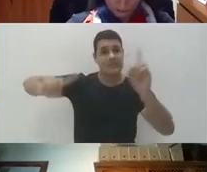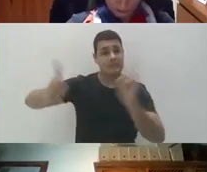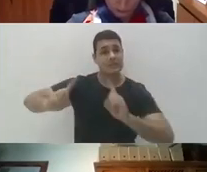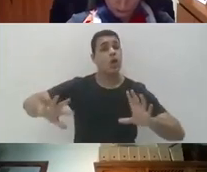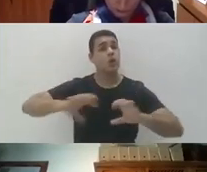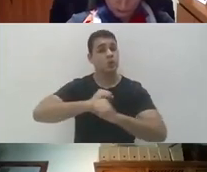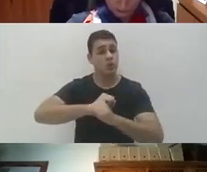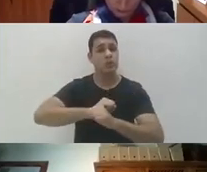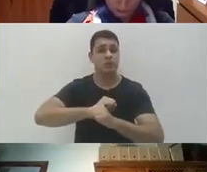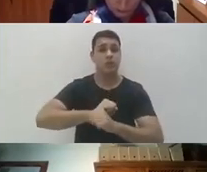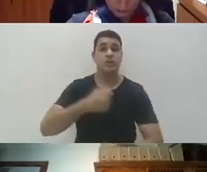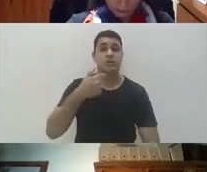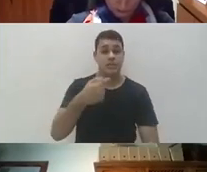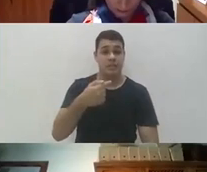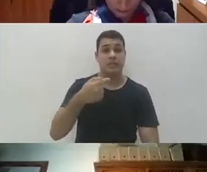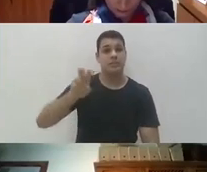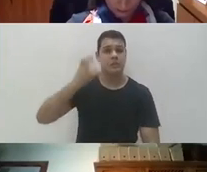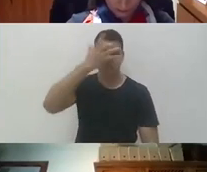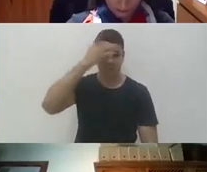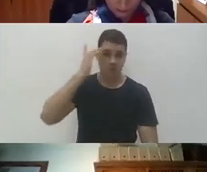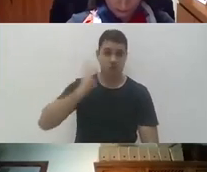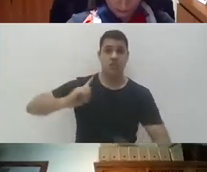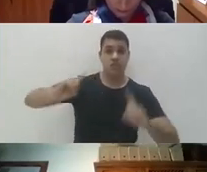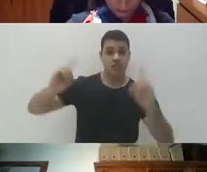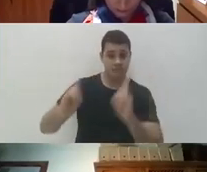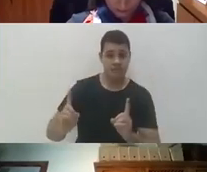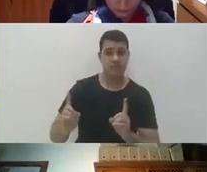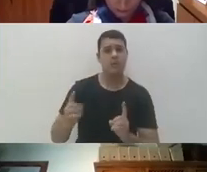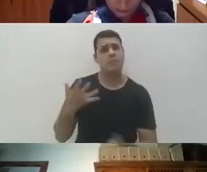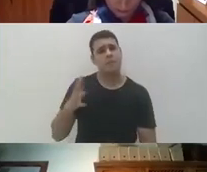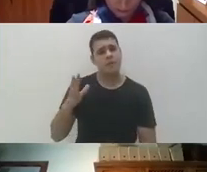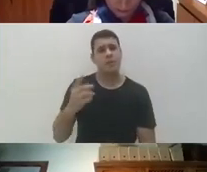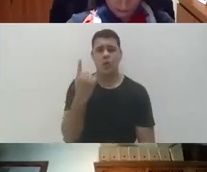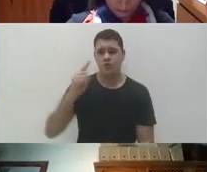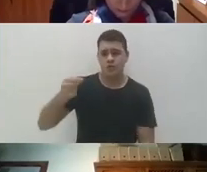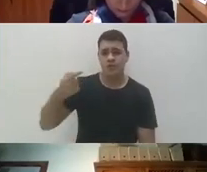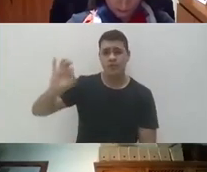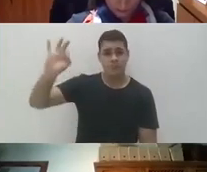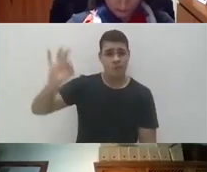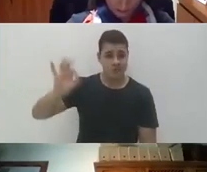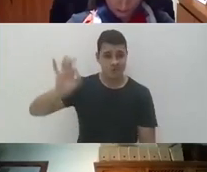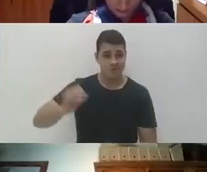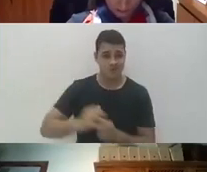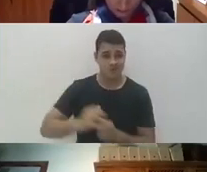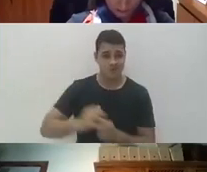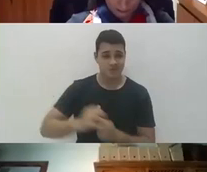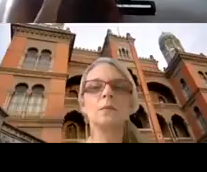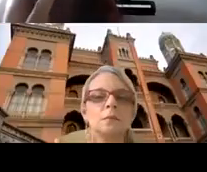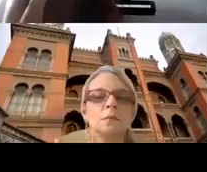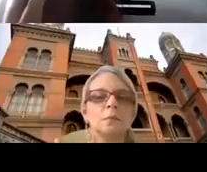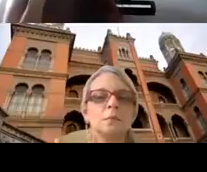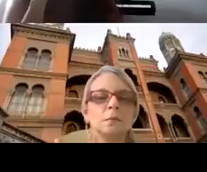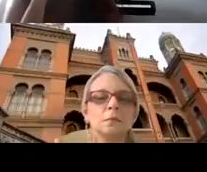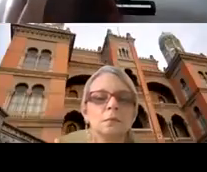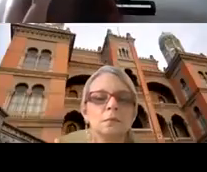75 pessoas tinham deficiência, o que equivale a mais ou menos 1,7% dessas pessoas dentro dos